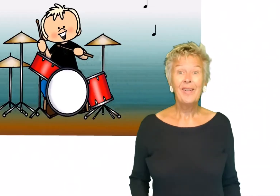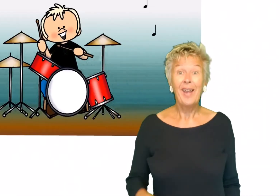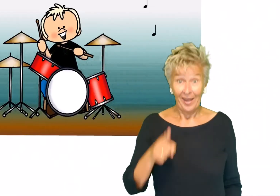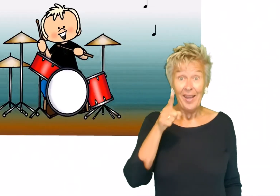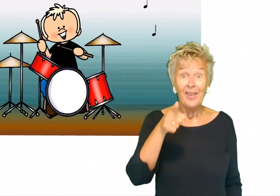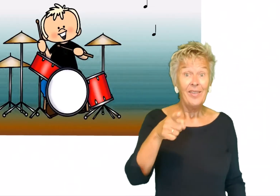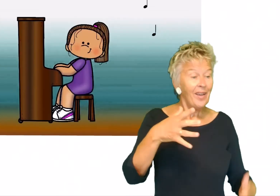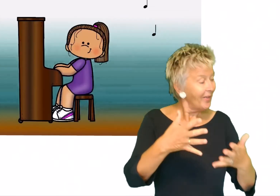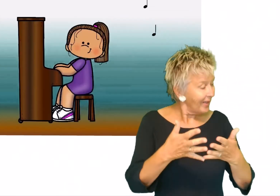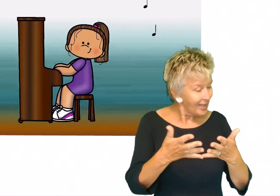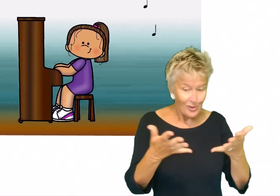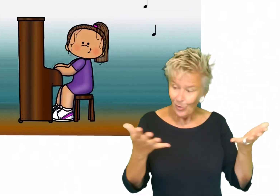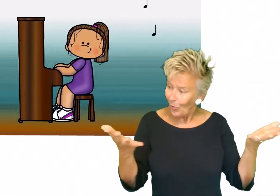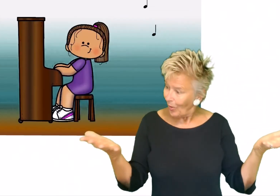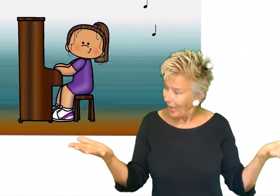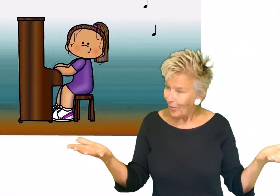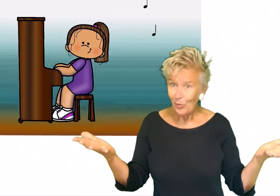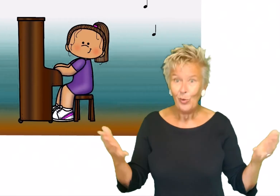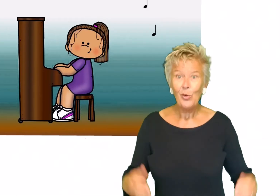Dat is de natuur.